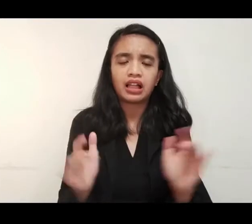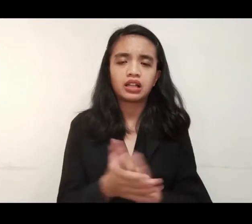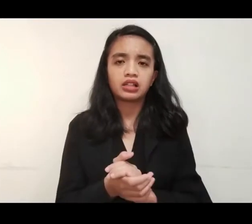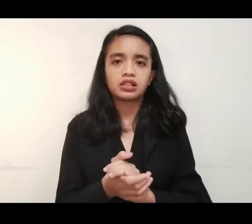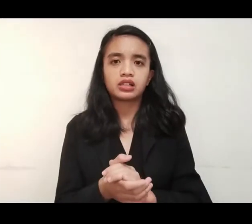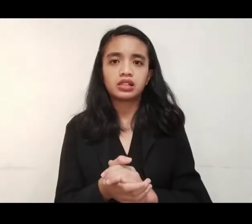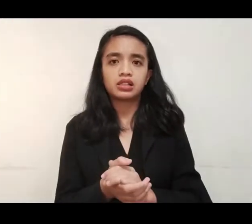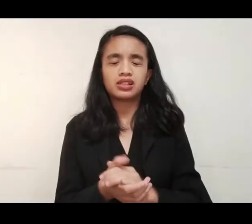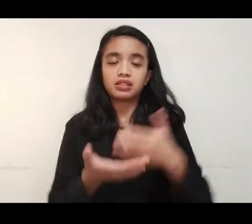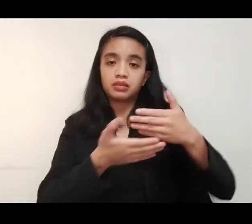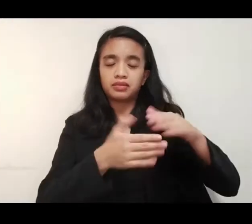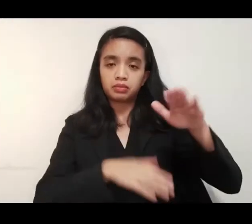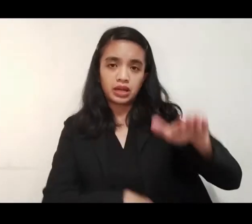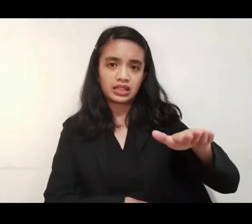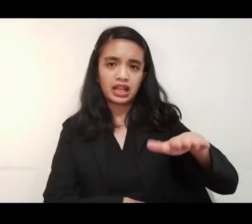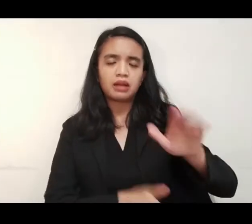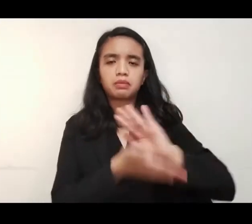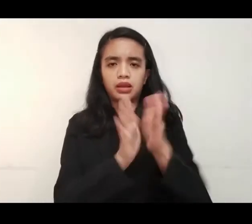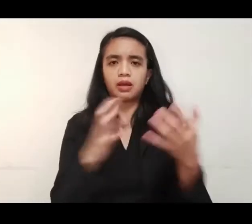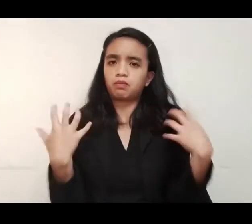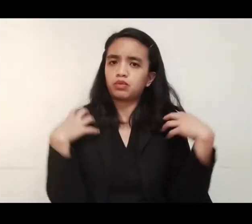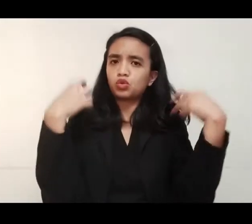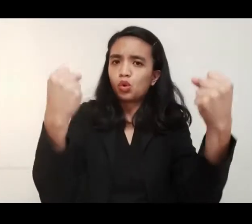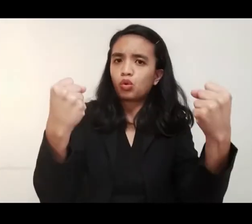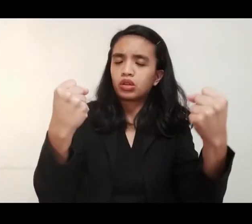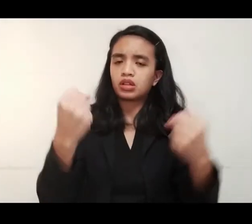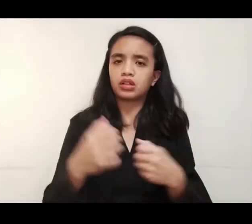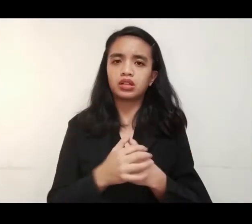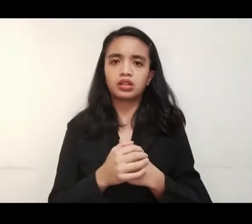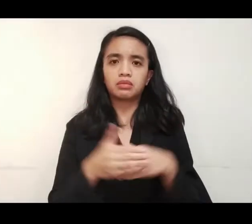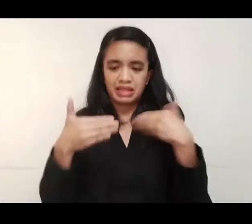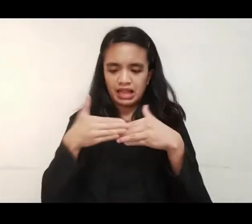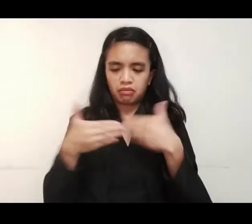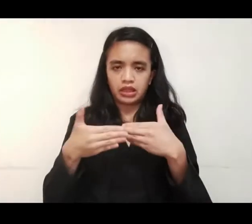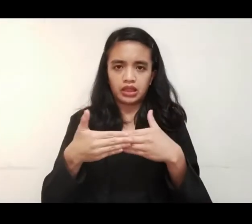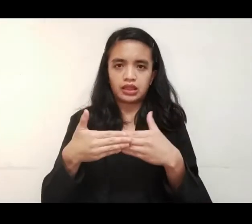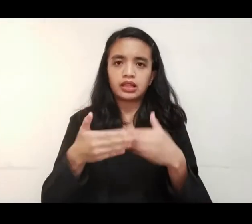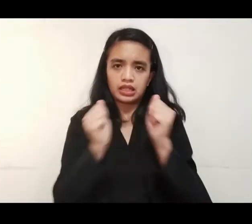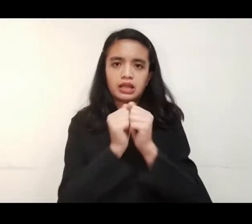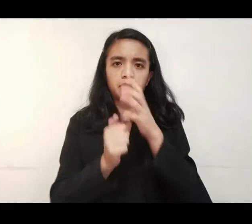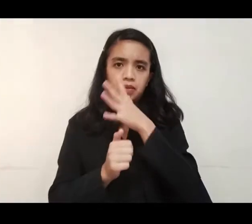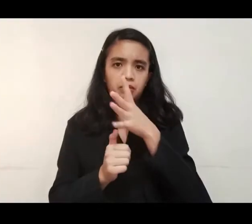bata malusog. Tapos, ano, malapitin sa'yo